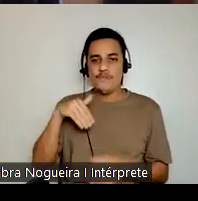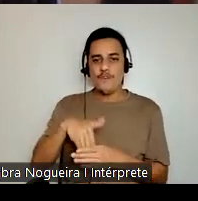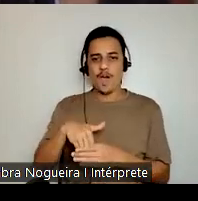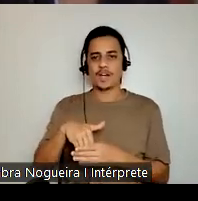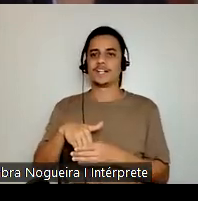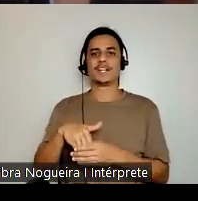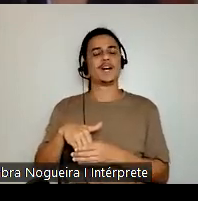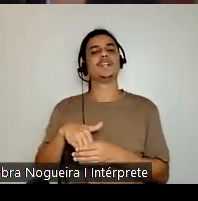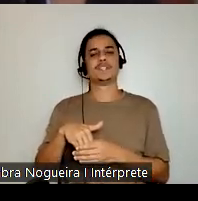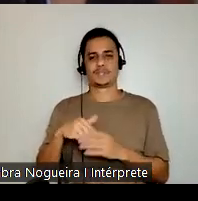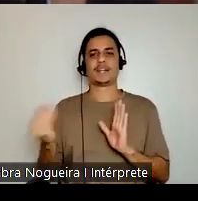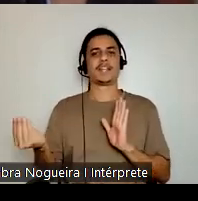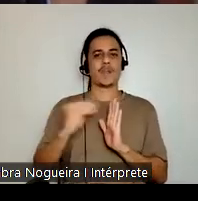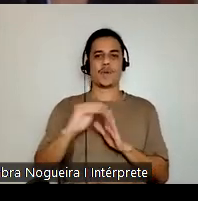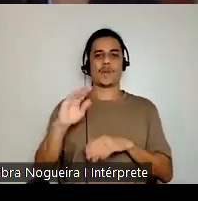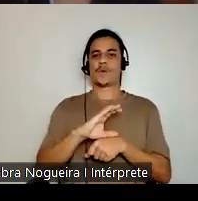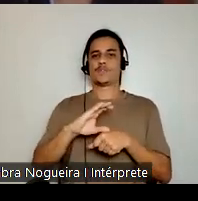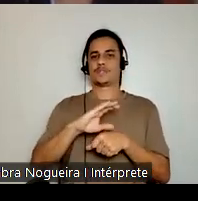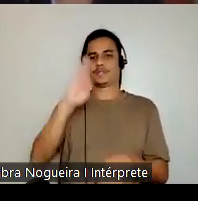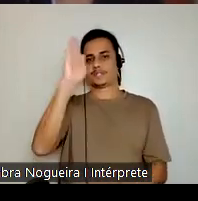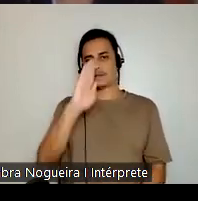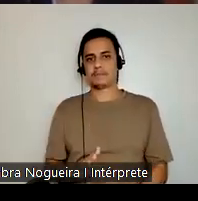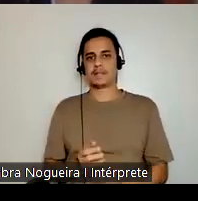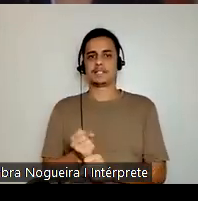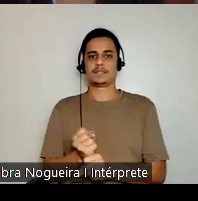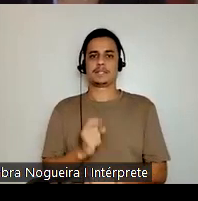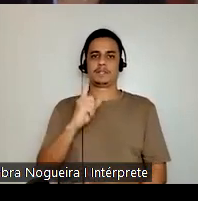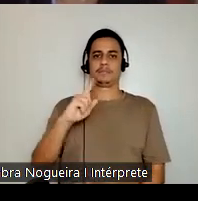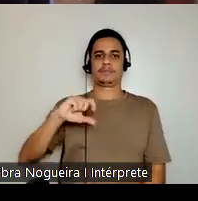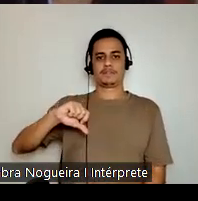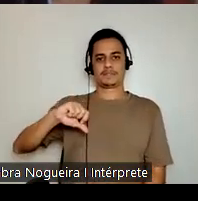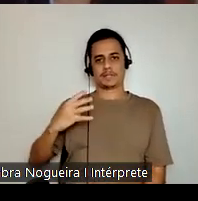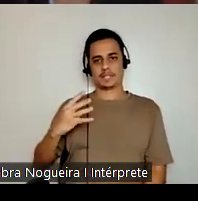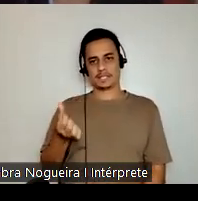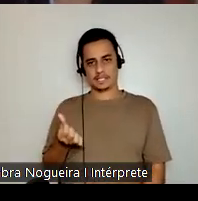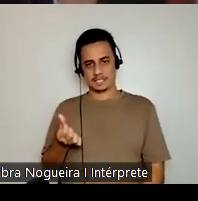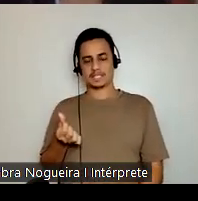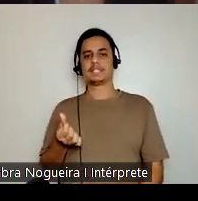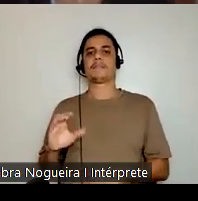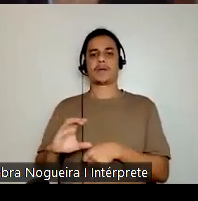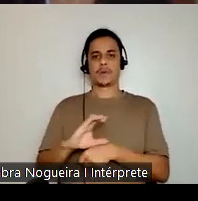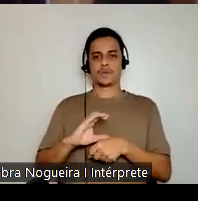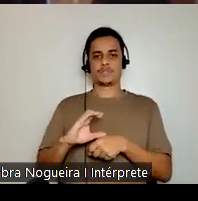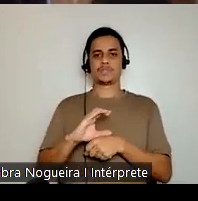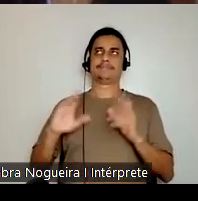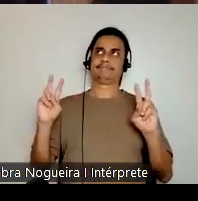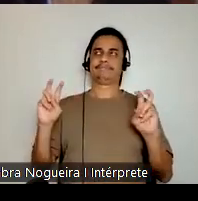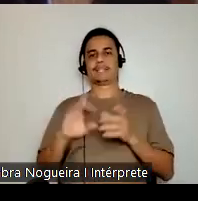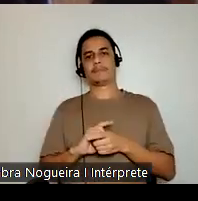não constou na Constituição do Brasil de 46, uma Constituição democrática em tese,